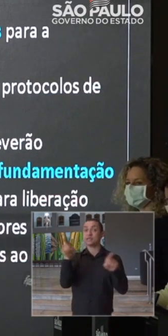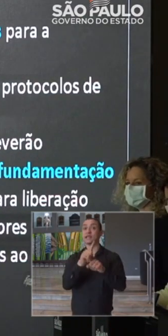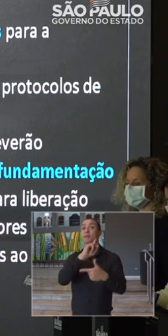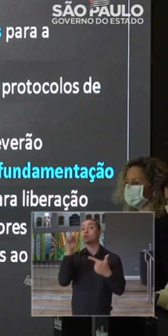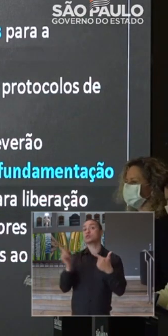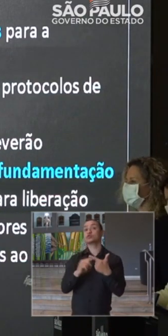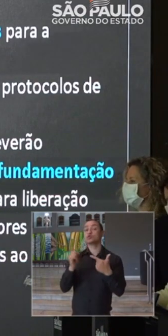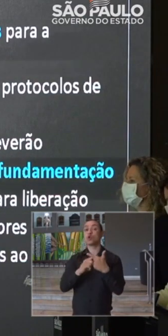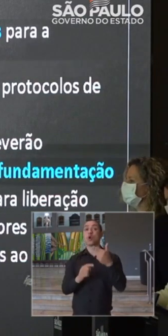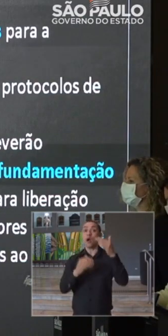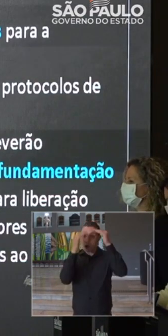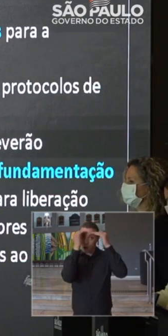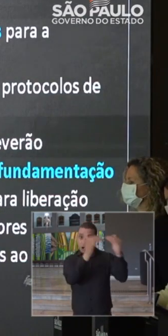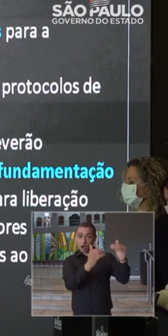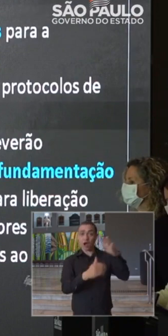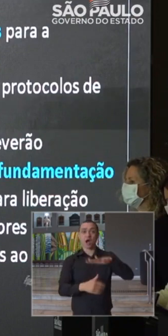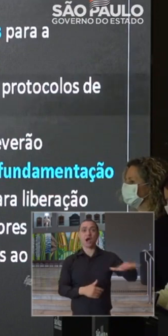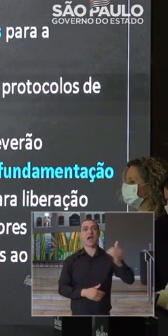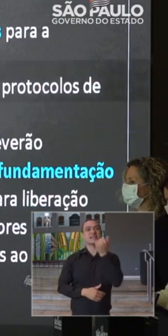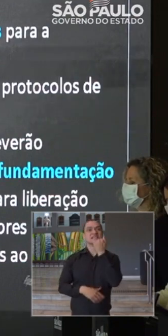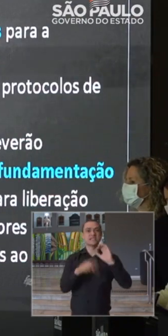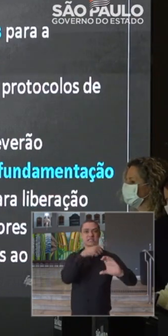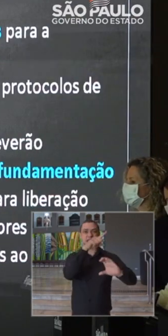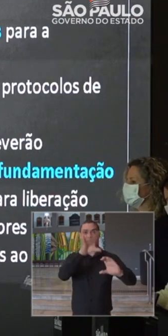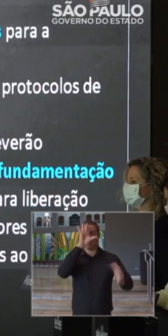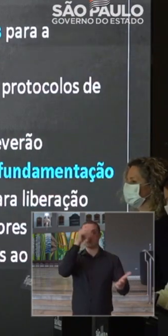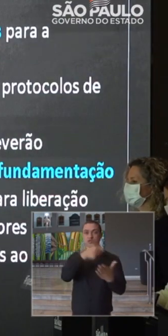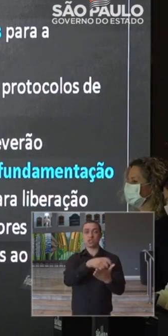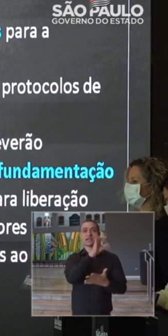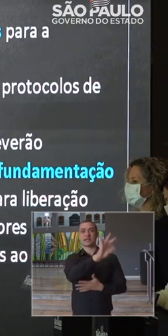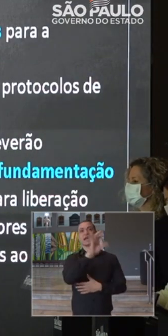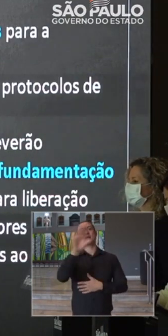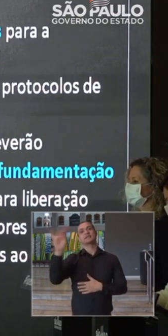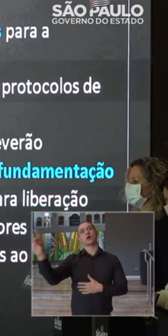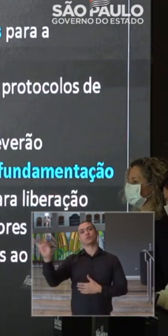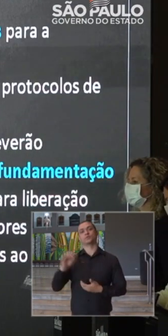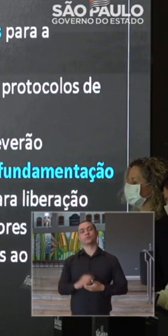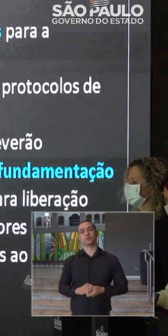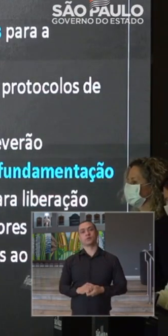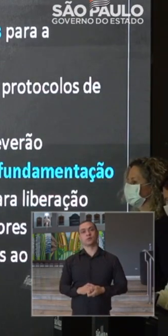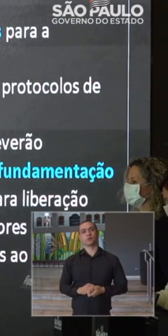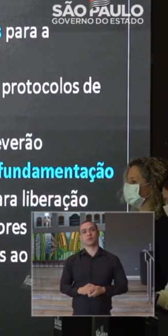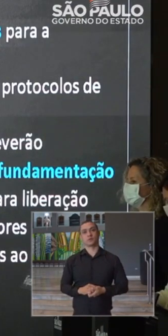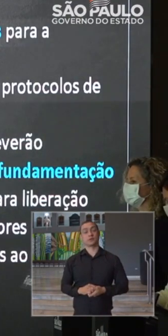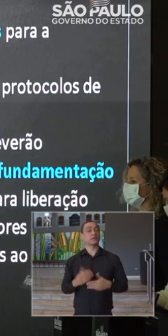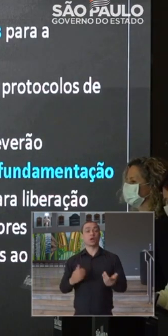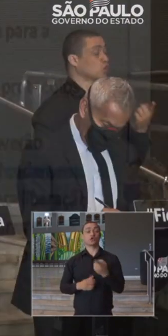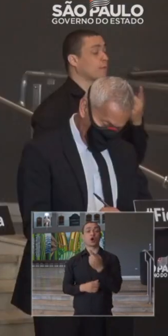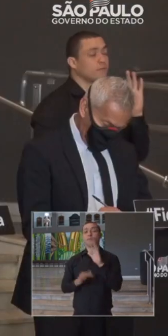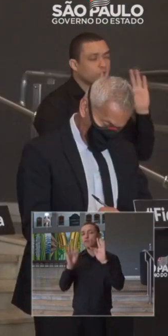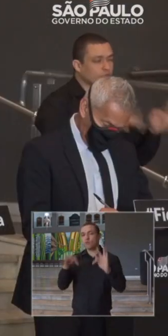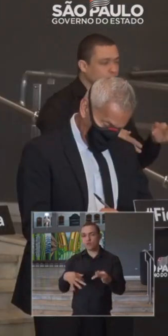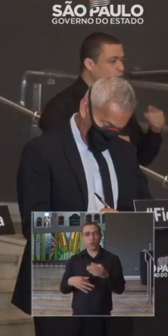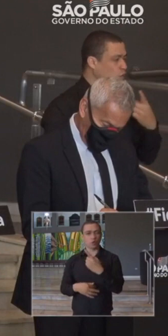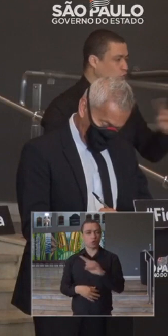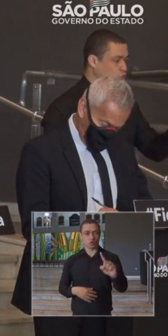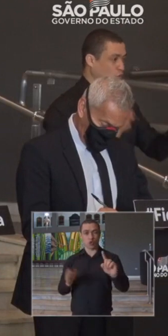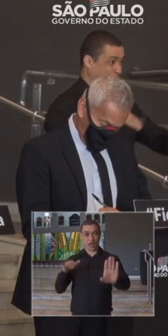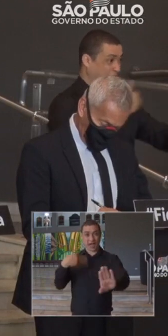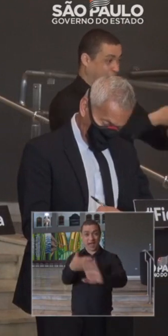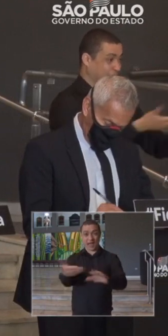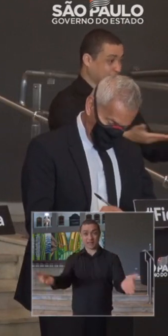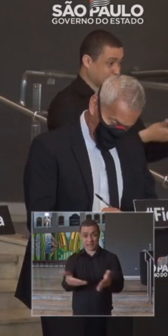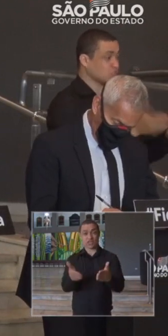embasamento científico para a tomada de decisões em cada uma dessas cidades. Por fim, governador, nós chegamos até aqui,